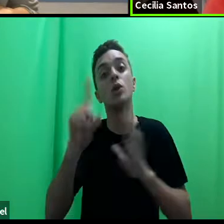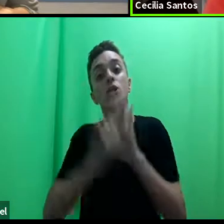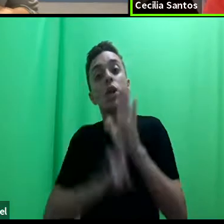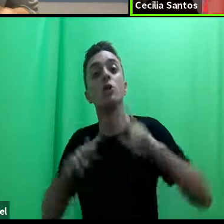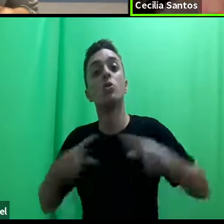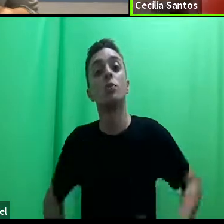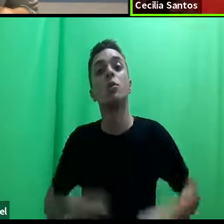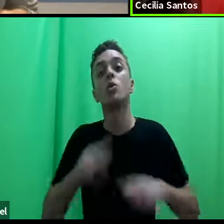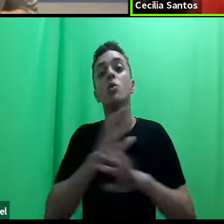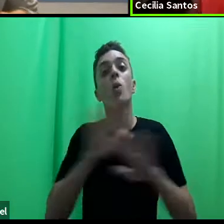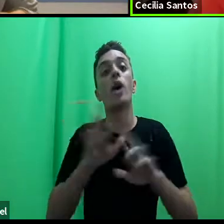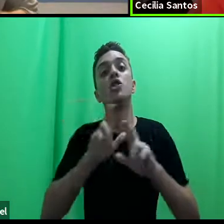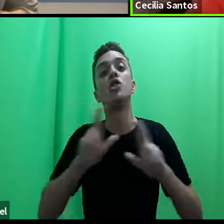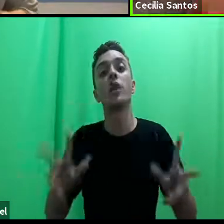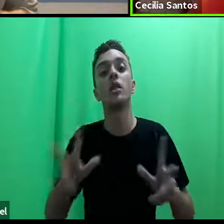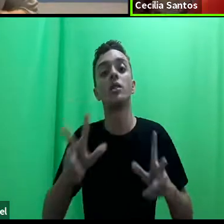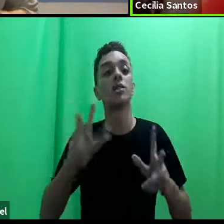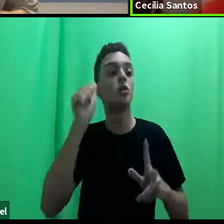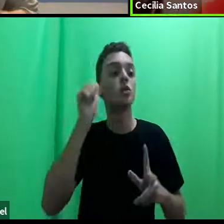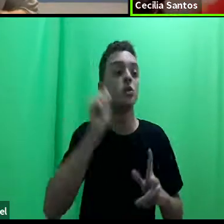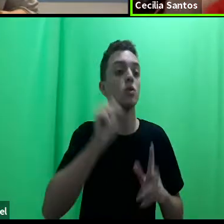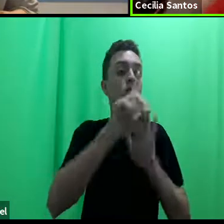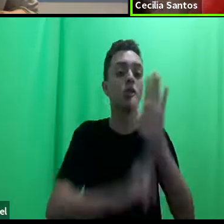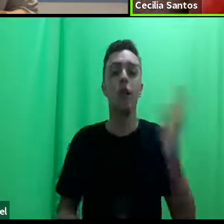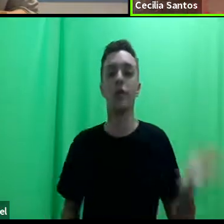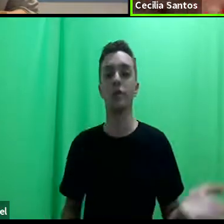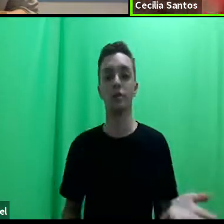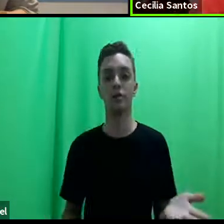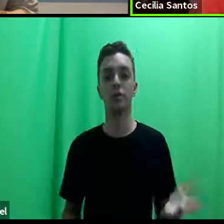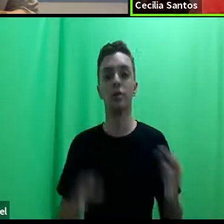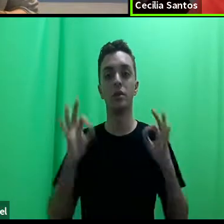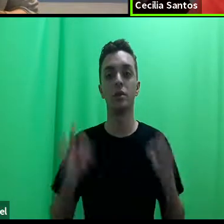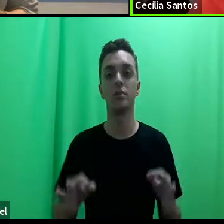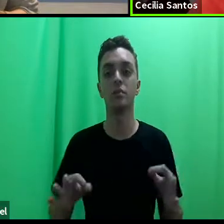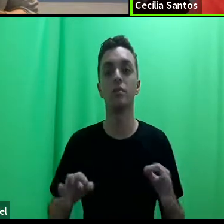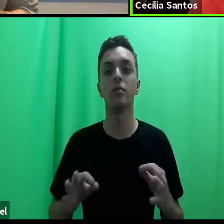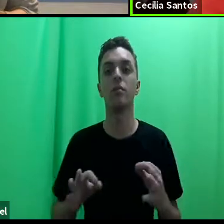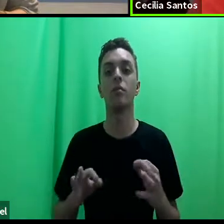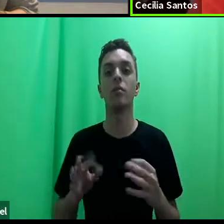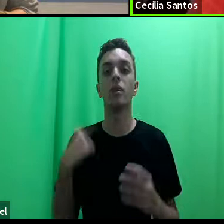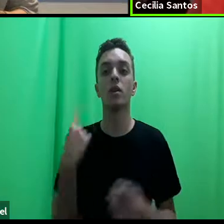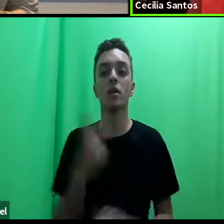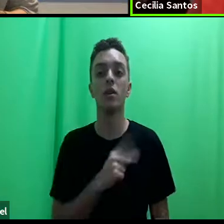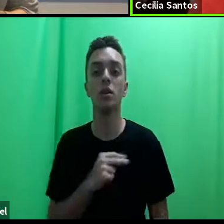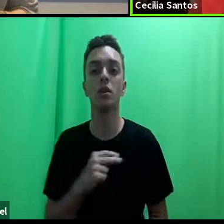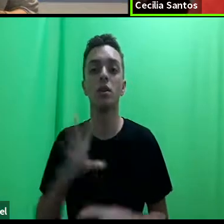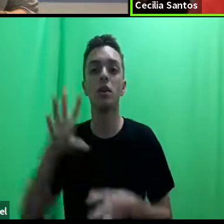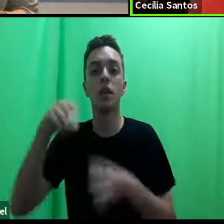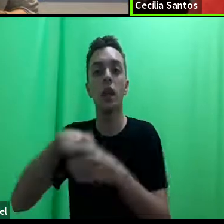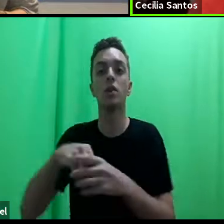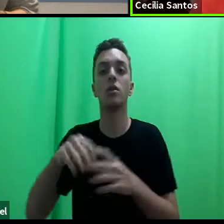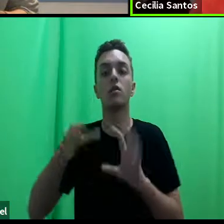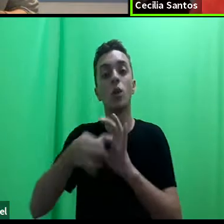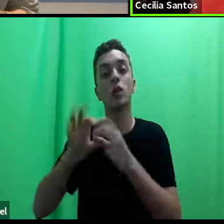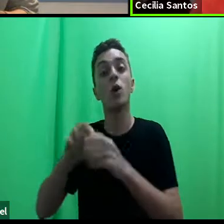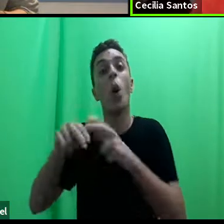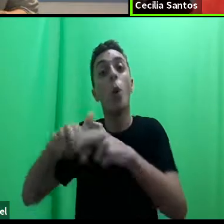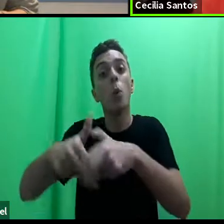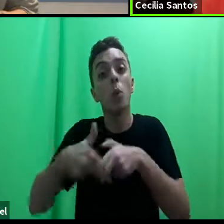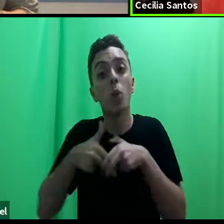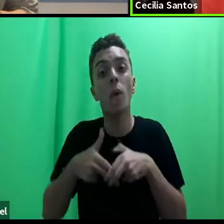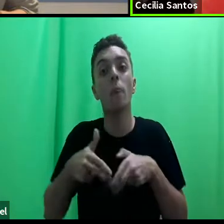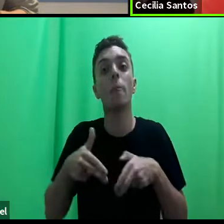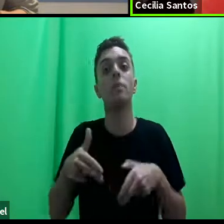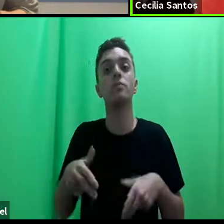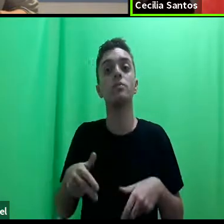são diferentes dos direitos, não é? De pensar direitos dentro, em determinado contexto. É por isso que